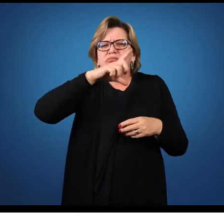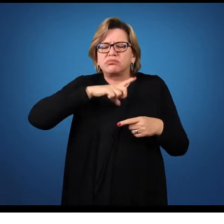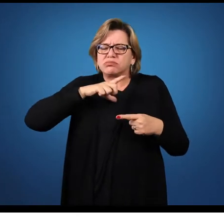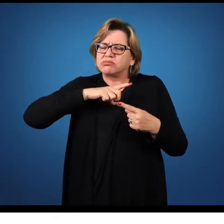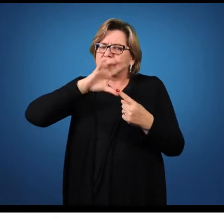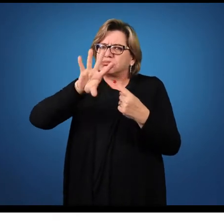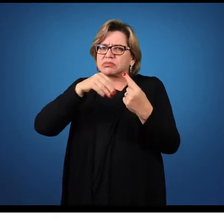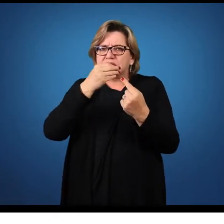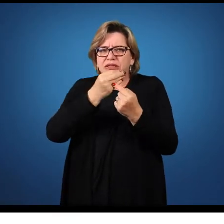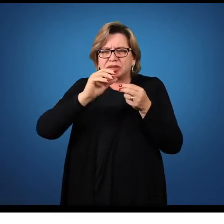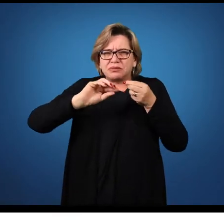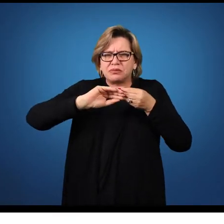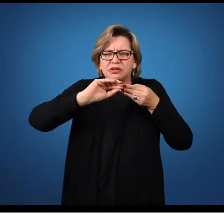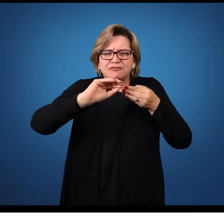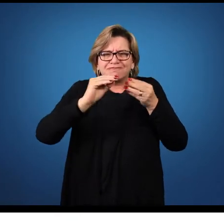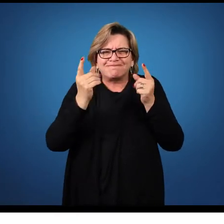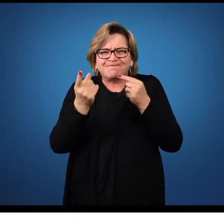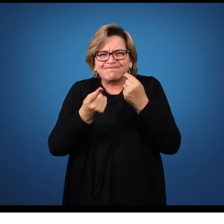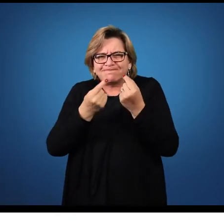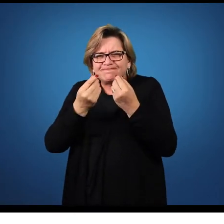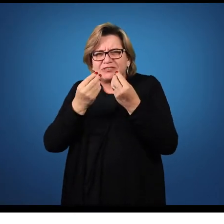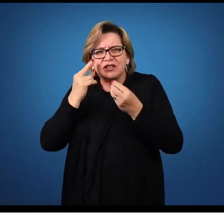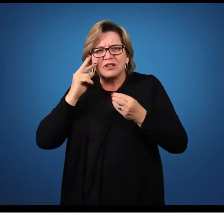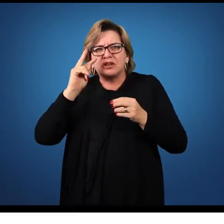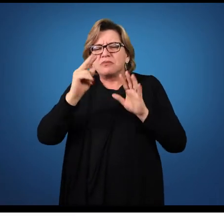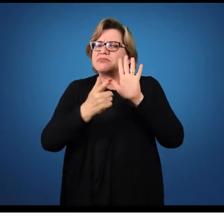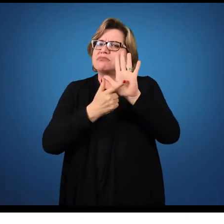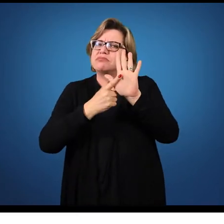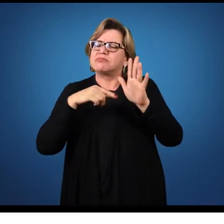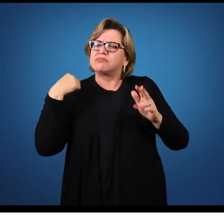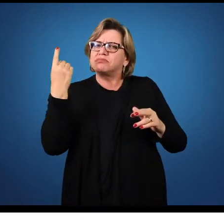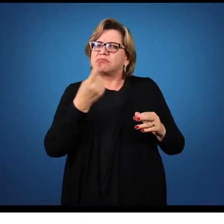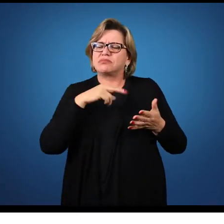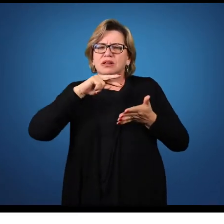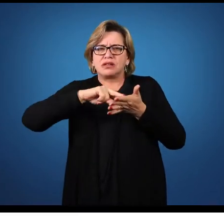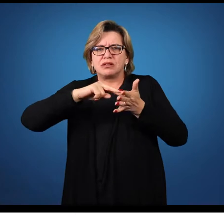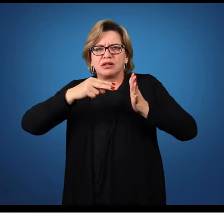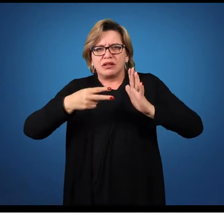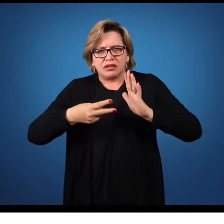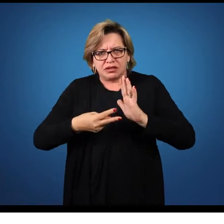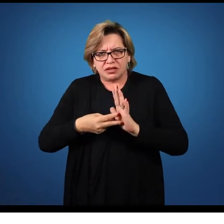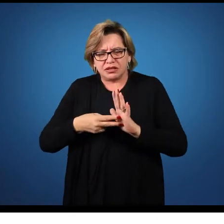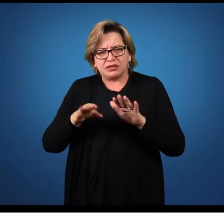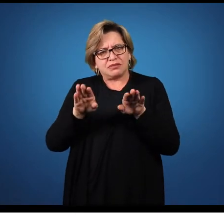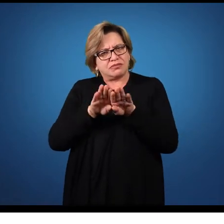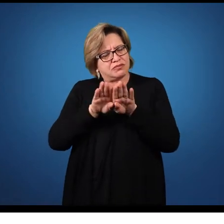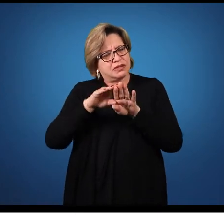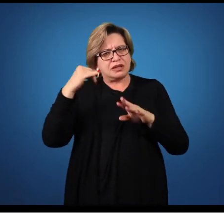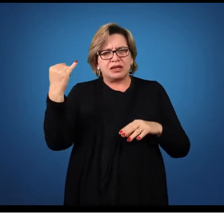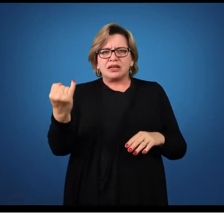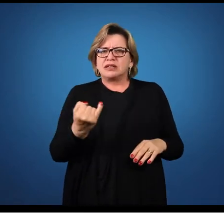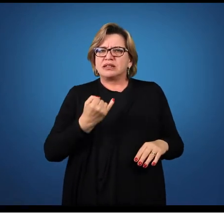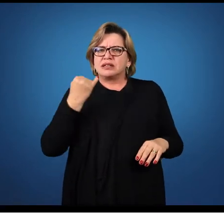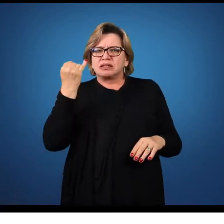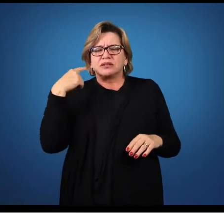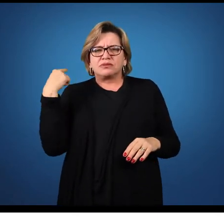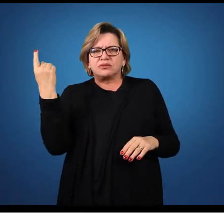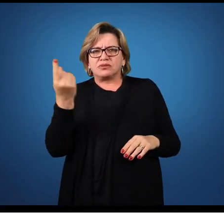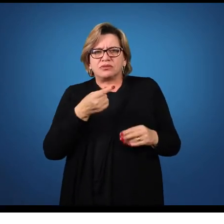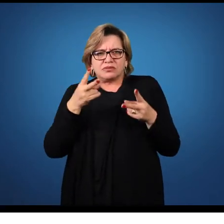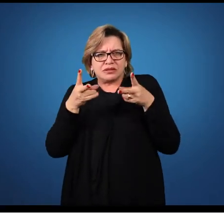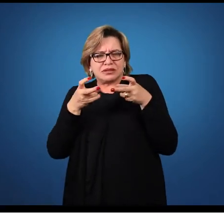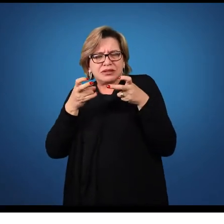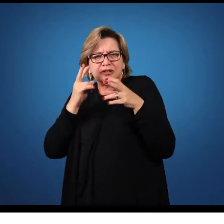para depois se reaproximar dela, colocando os nossos significados. É importante também que a gente perceba que o